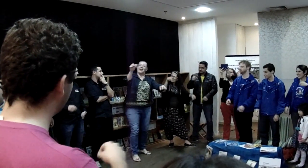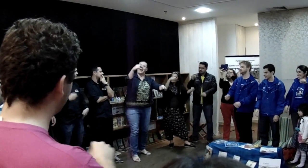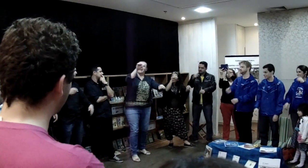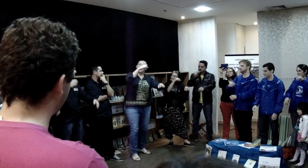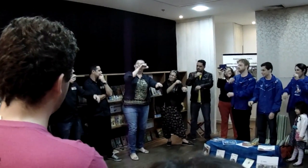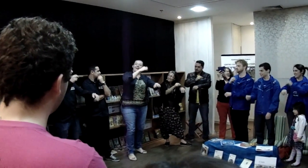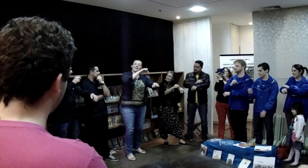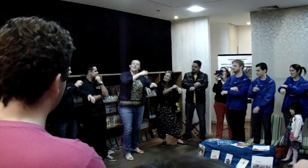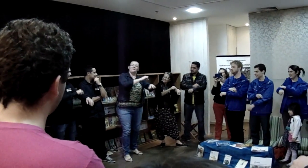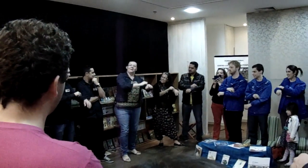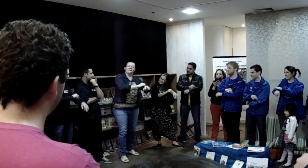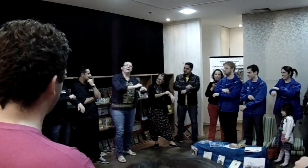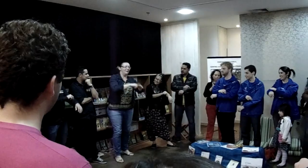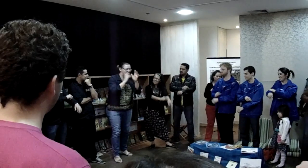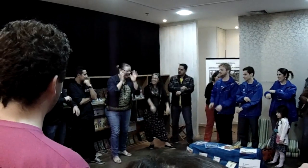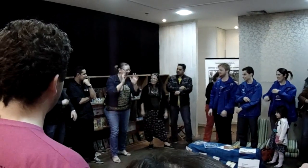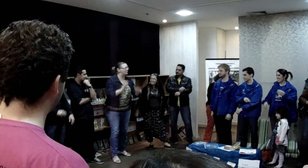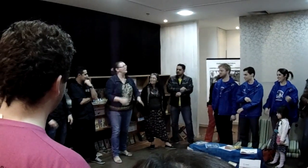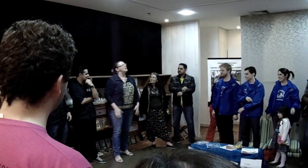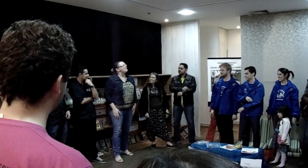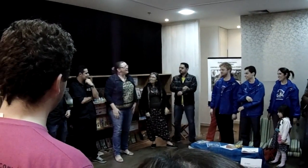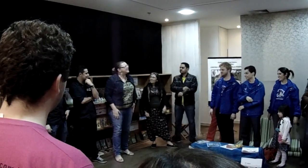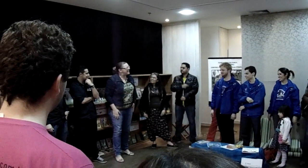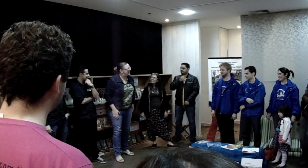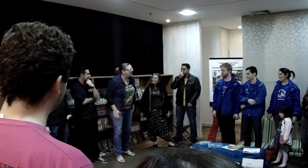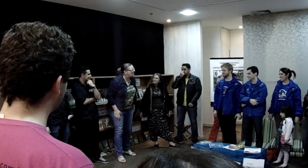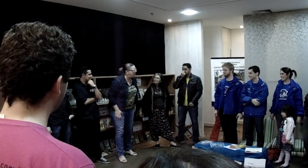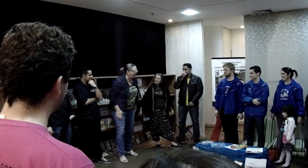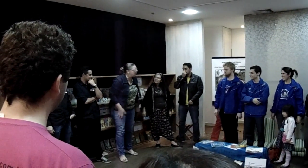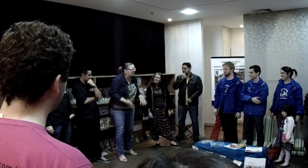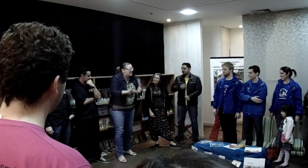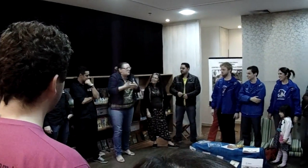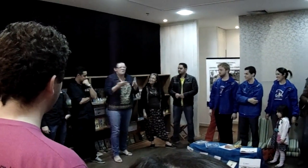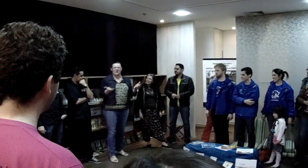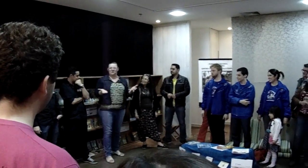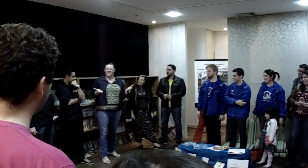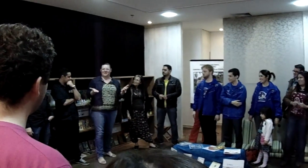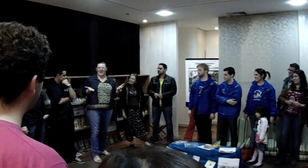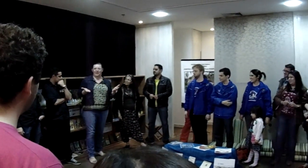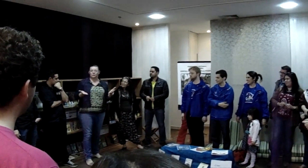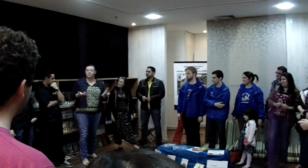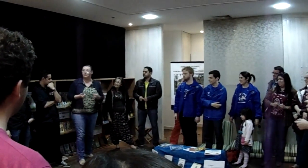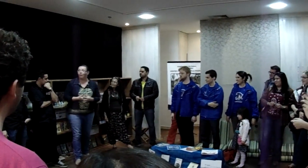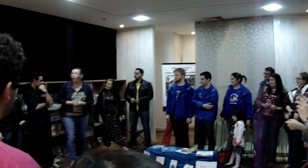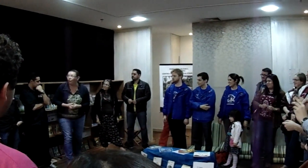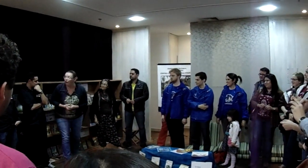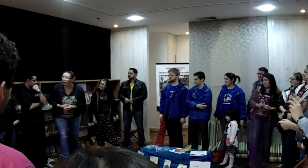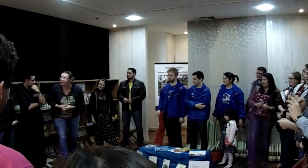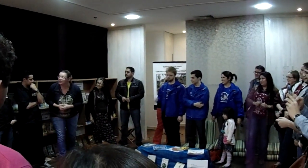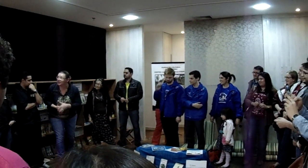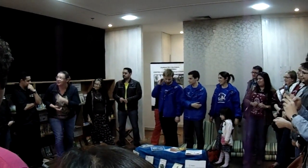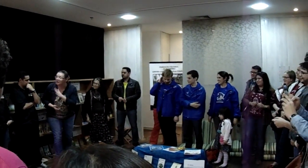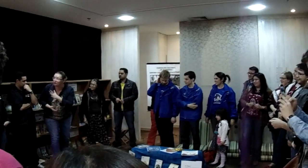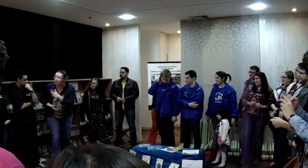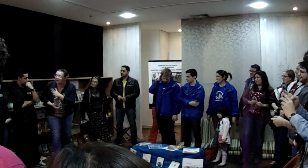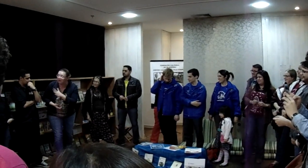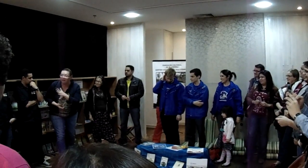a... Ciceto, o inceeto Mas seria correto ter comido um inseto? Nossa, que zorra,